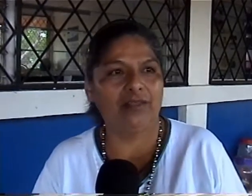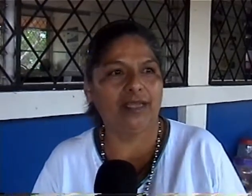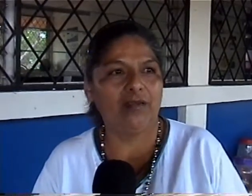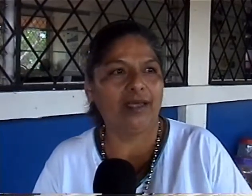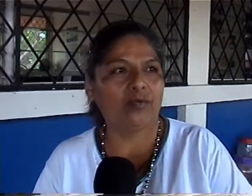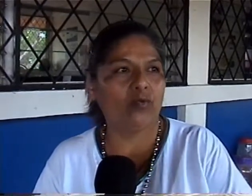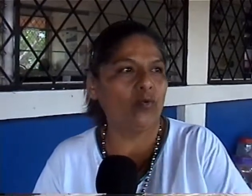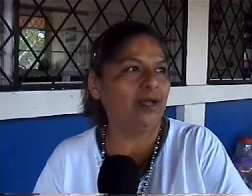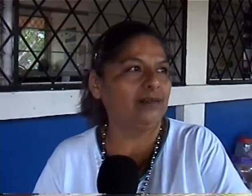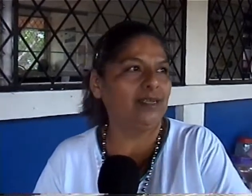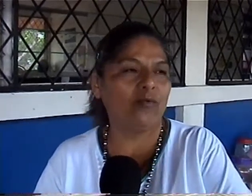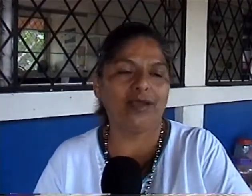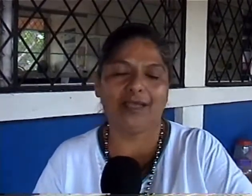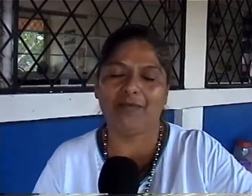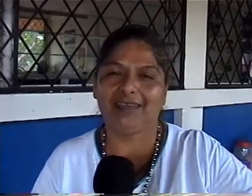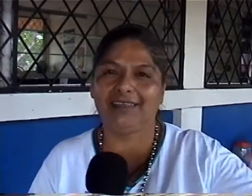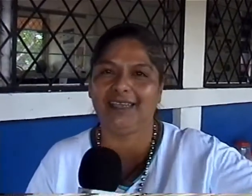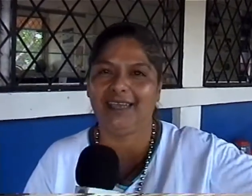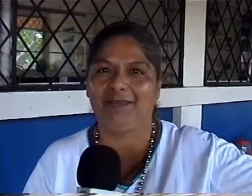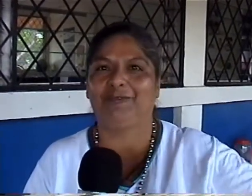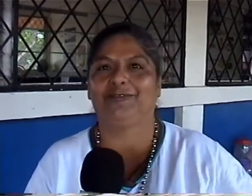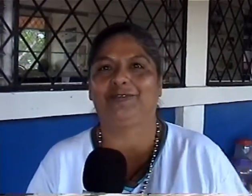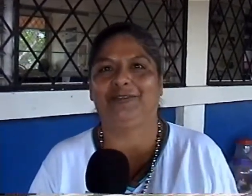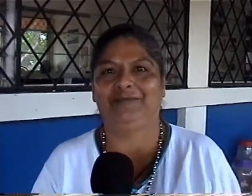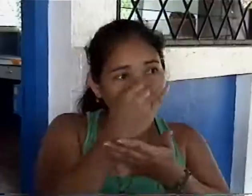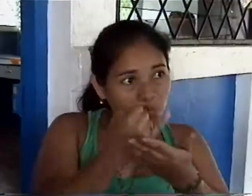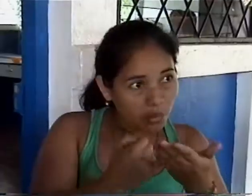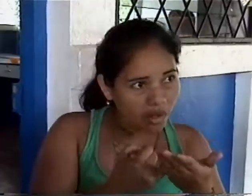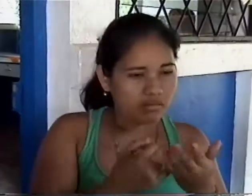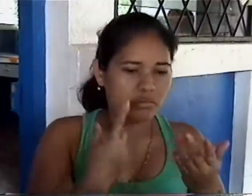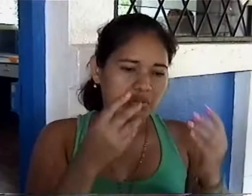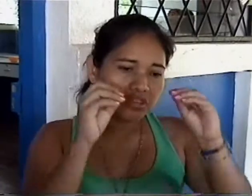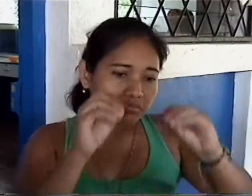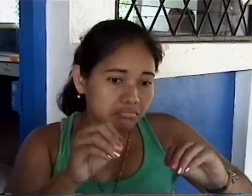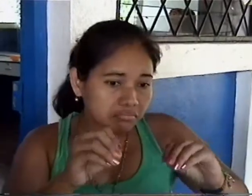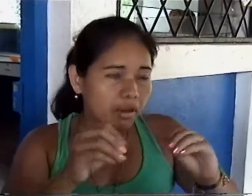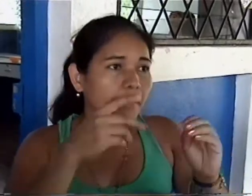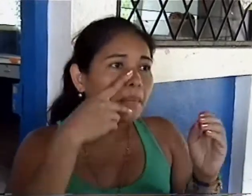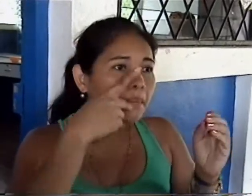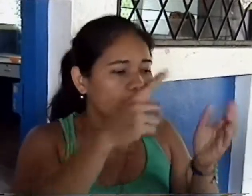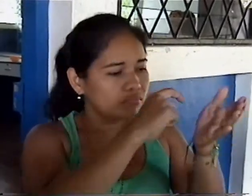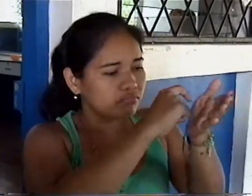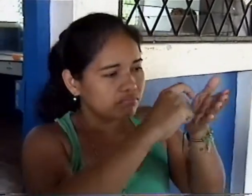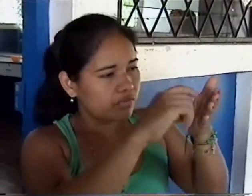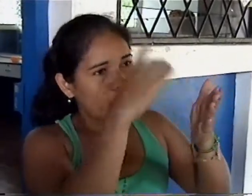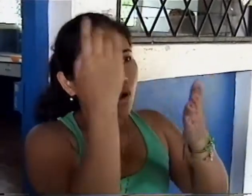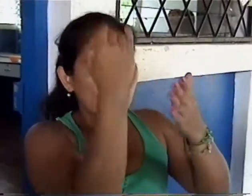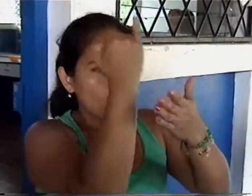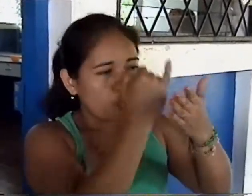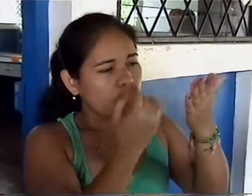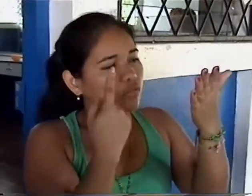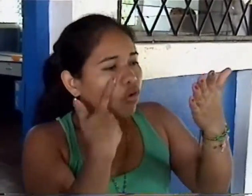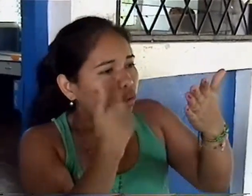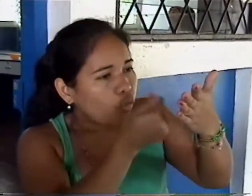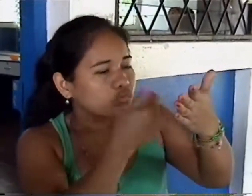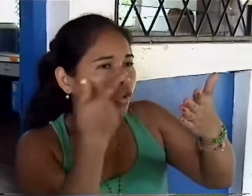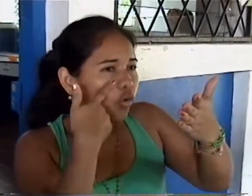ellos actúan igual que cualquiera de nosotros. Mi experiencia ha sido muy extraordinaria, porque cada vez que enseño a un niño,